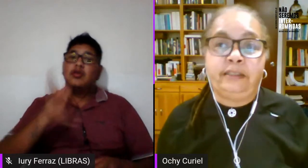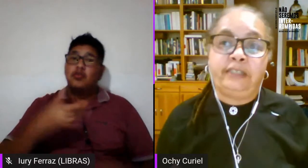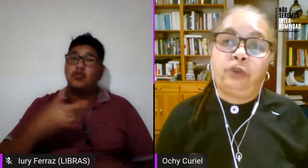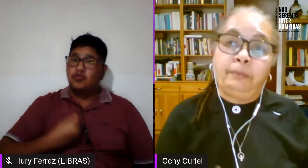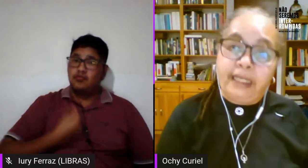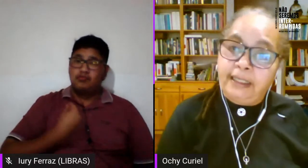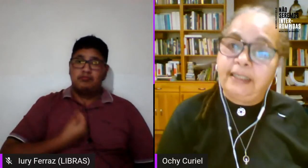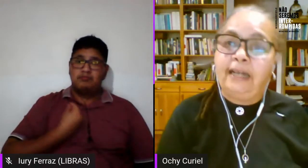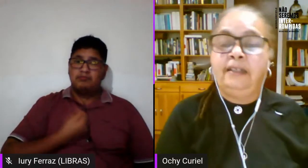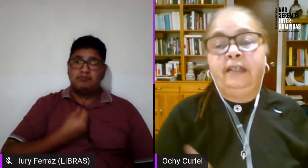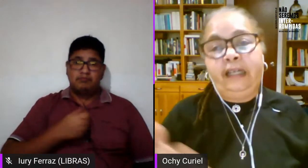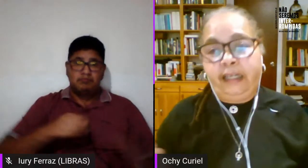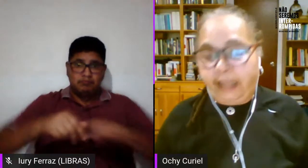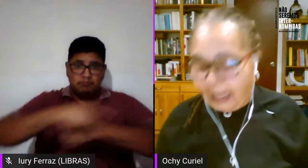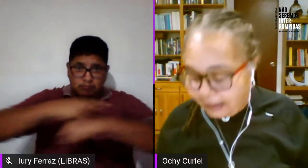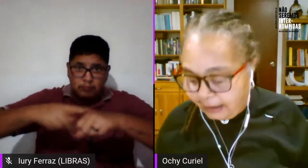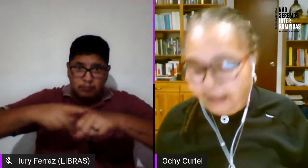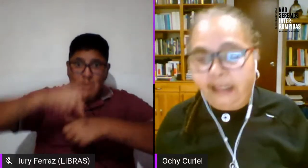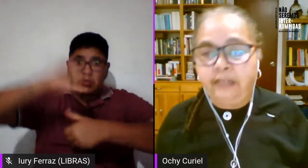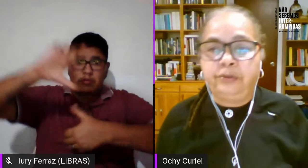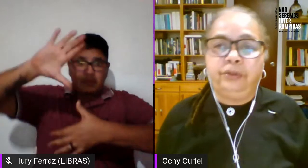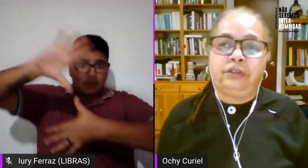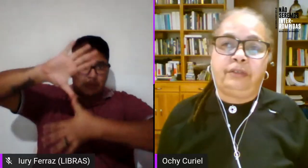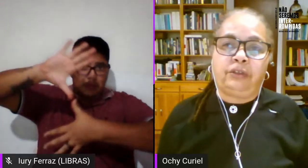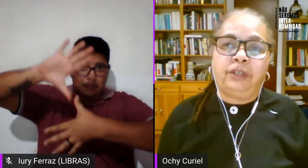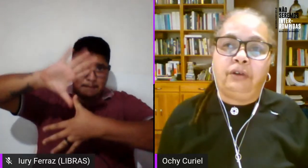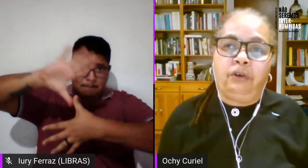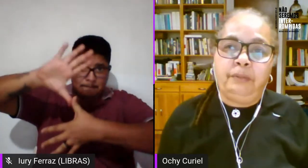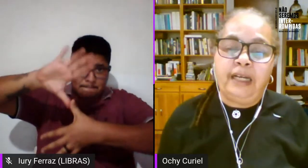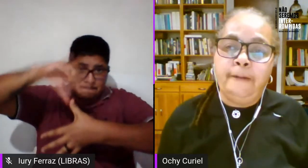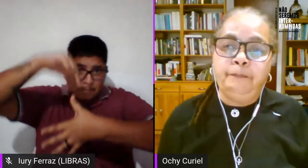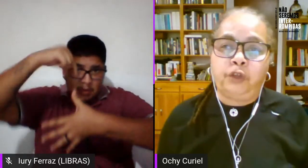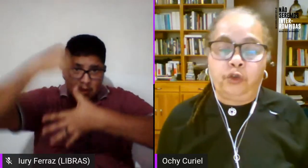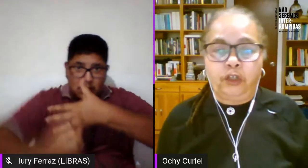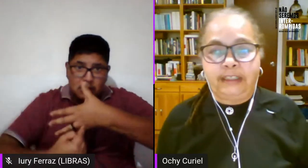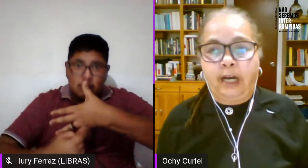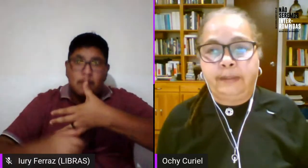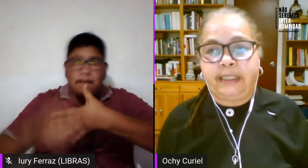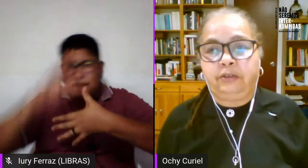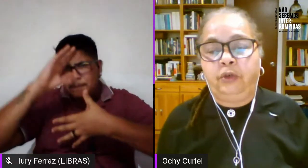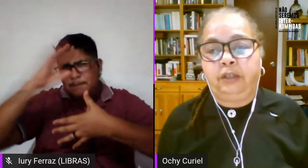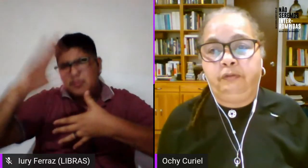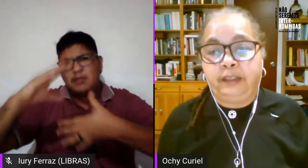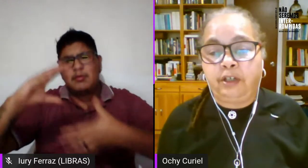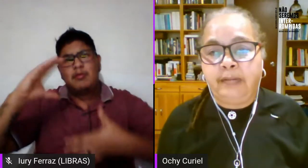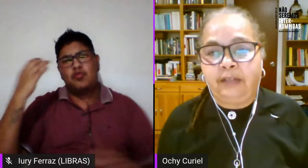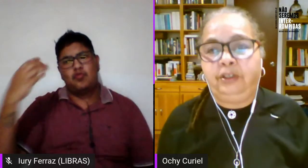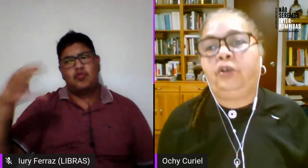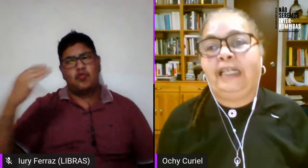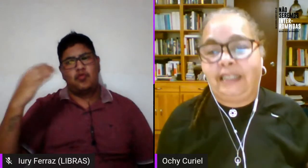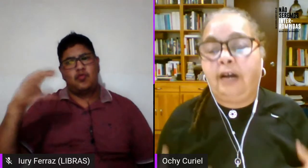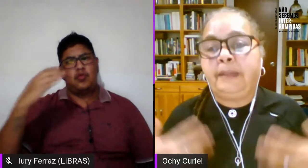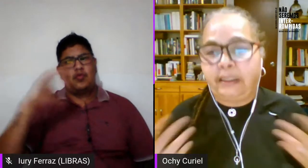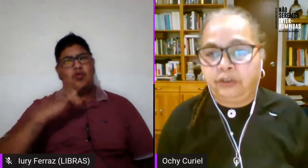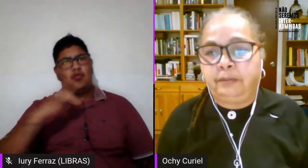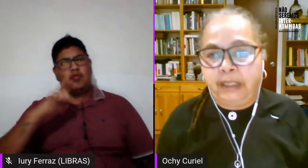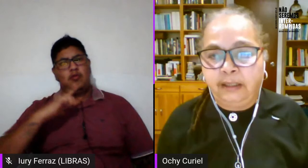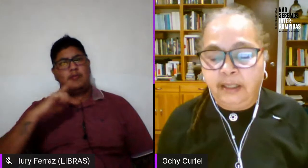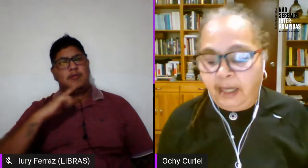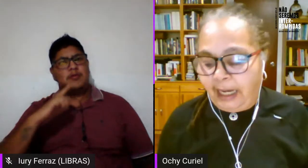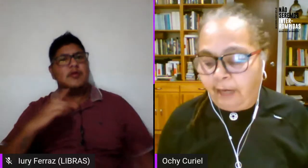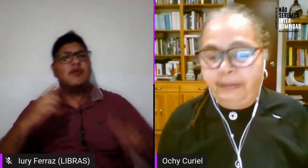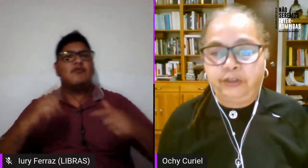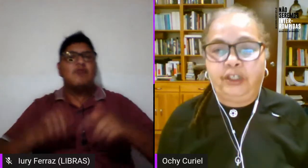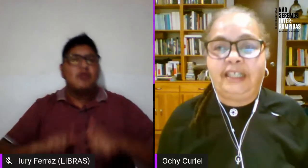muchos países en Centroamérica aquí en el sur sobre todo en Colombia todo lo que estaba pasando con el conflicto armado y lo que le estaba pasando